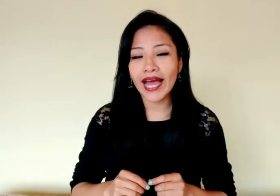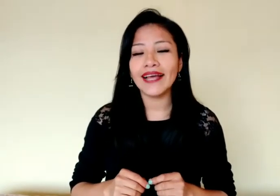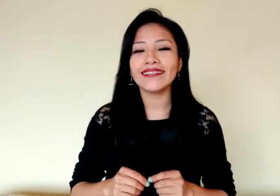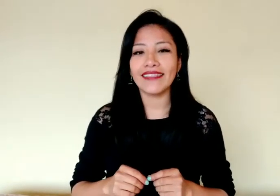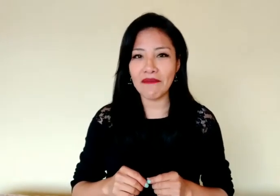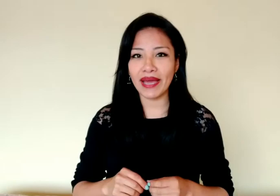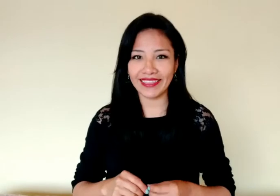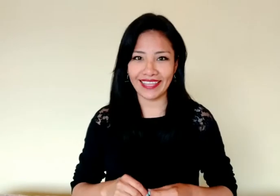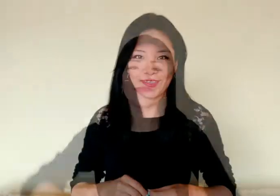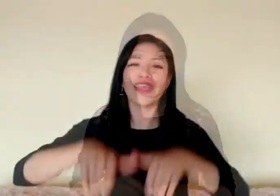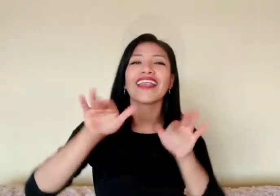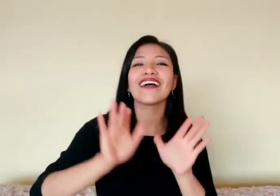de Magneto.